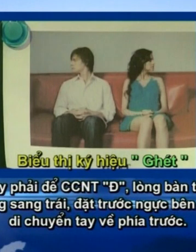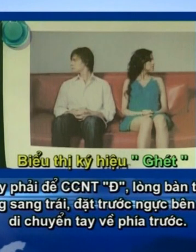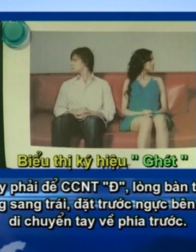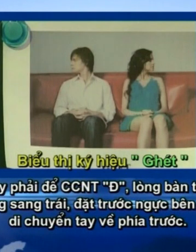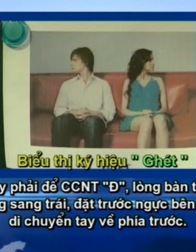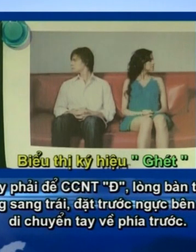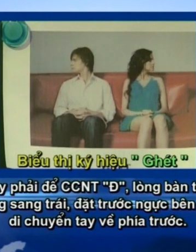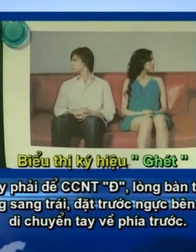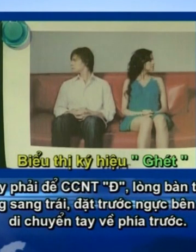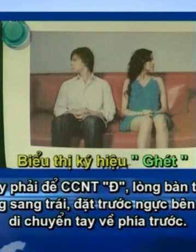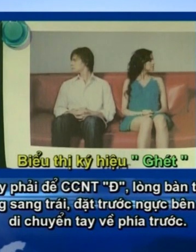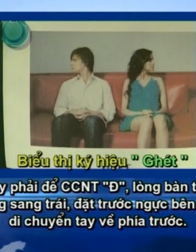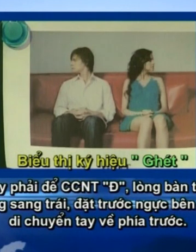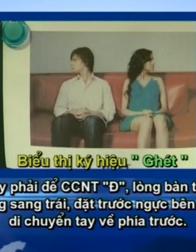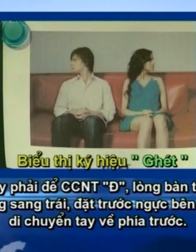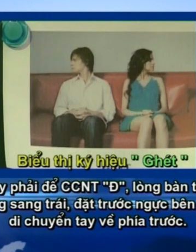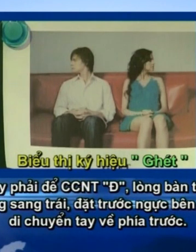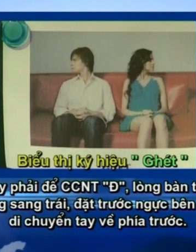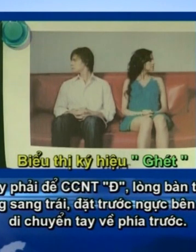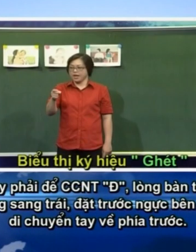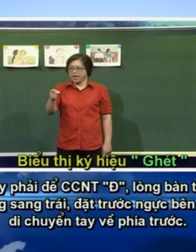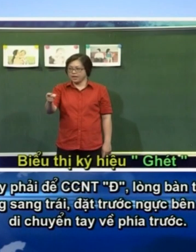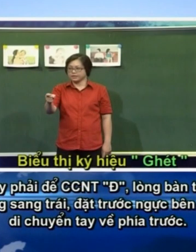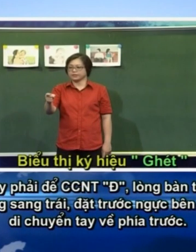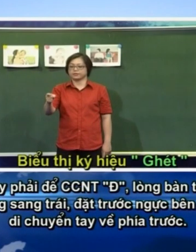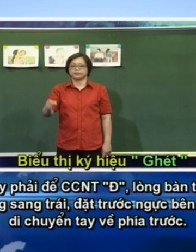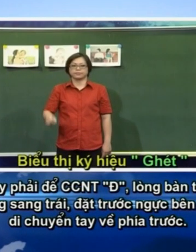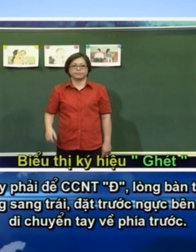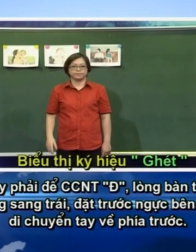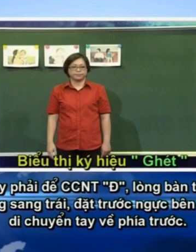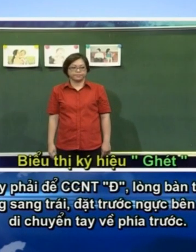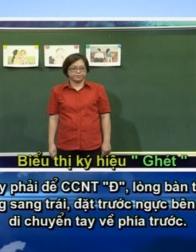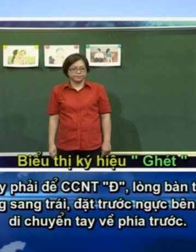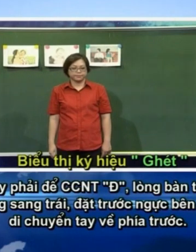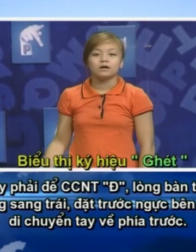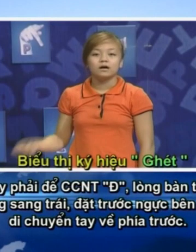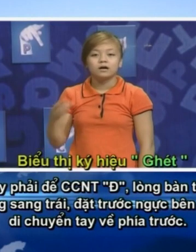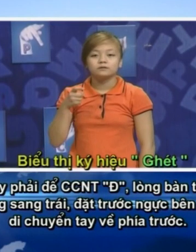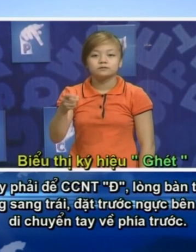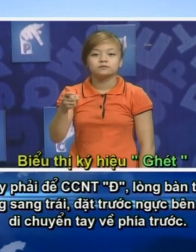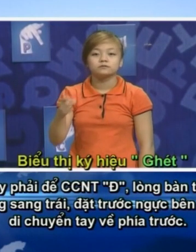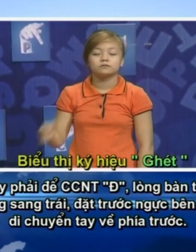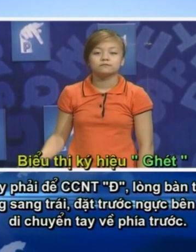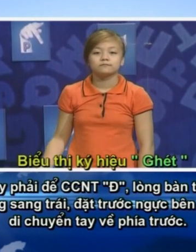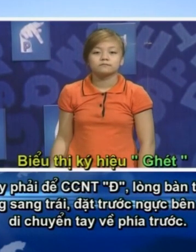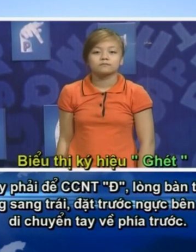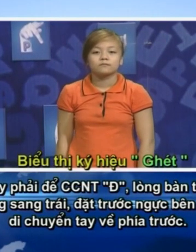Cách biểu thị ký hiệu Ghét như sau Tay phải để trực cái ngón tay theo hình chữ Đ Lòng bàn tay hướng sang trái